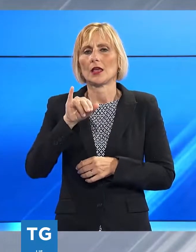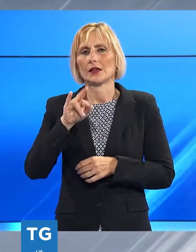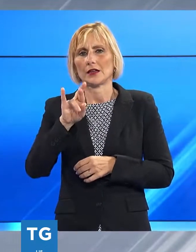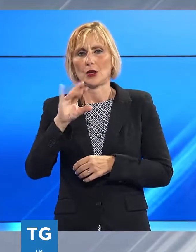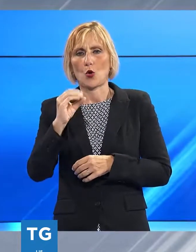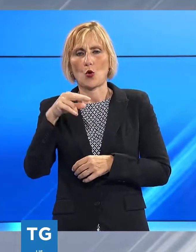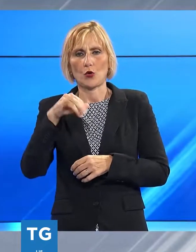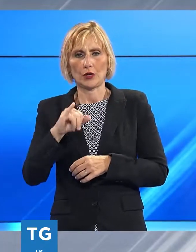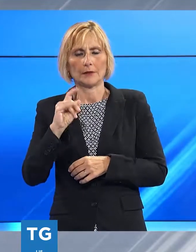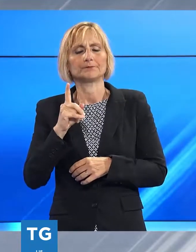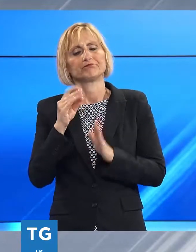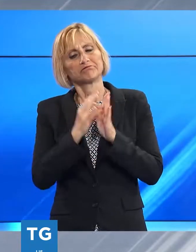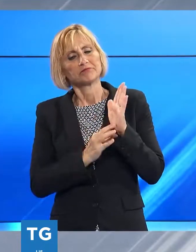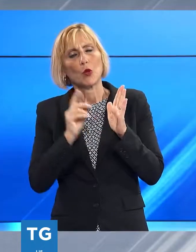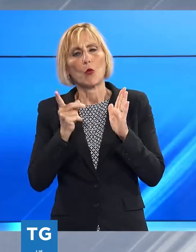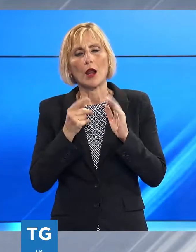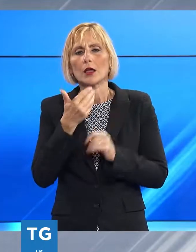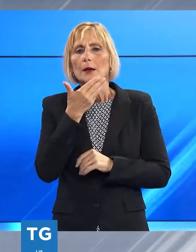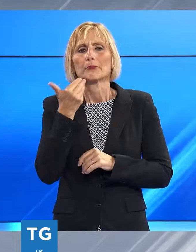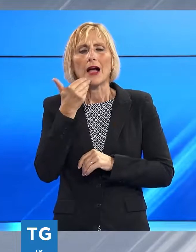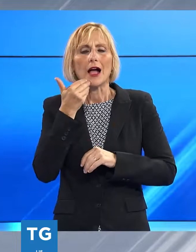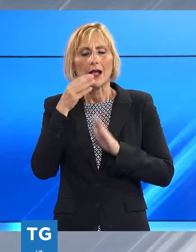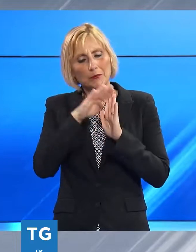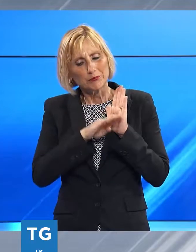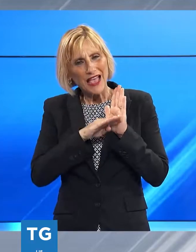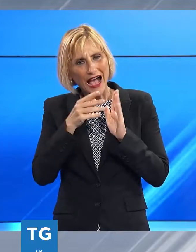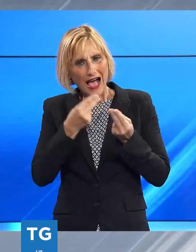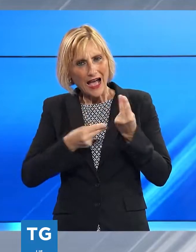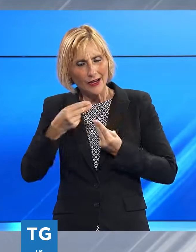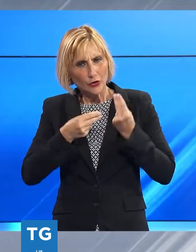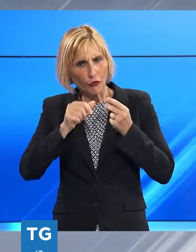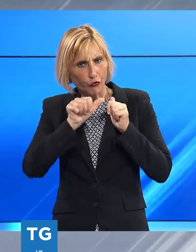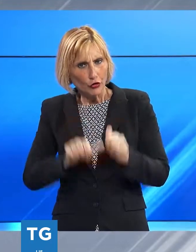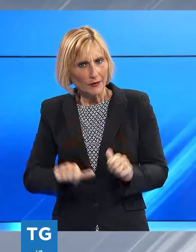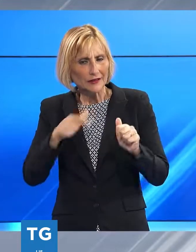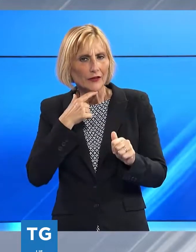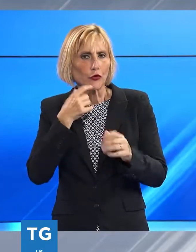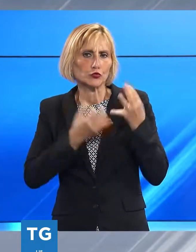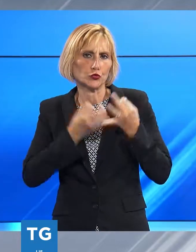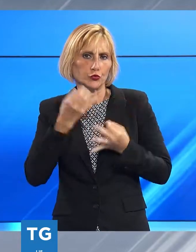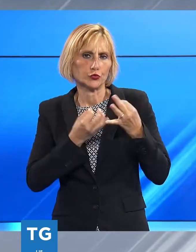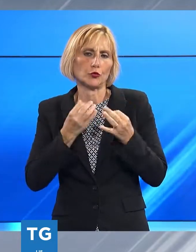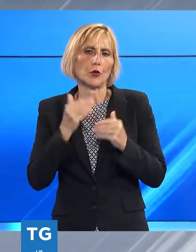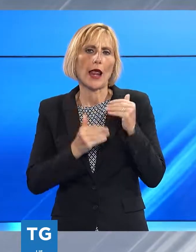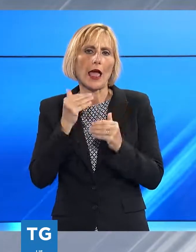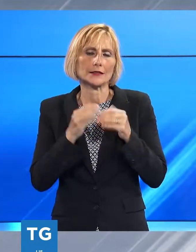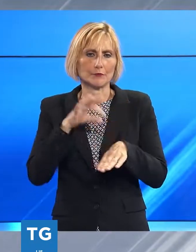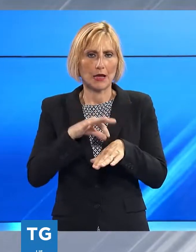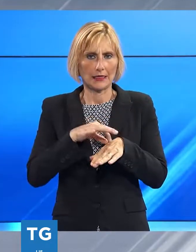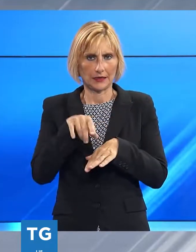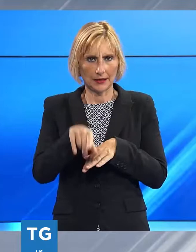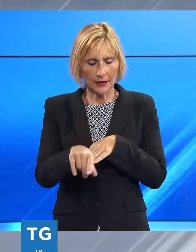mancanza di un piano formativo accettabile per la classe medica sia per quello che riguarda